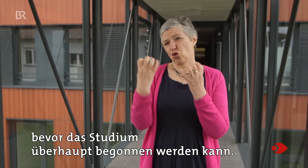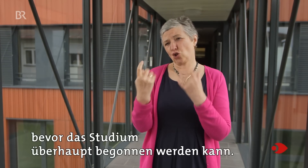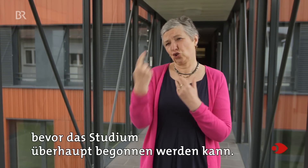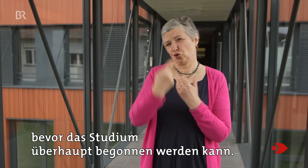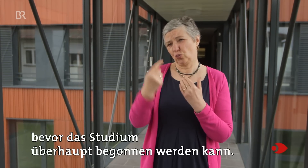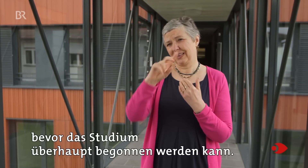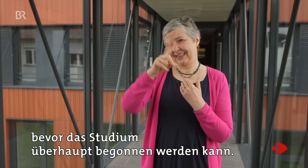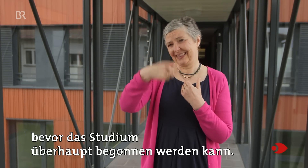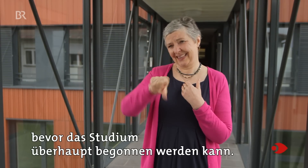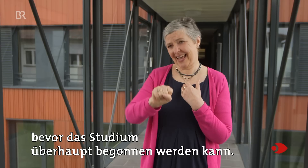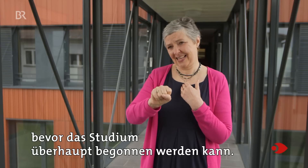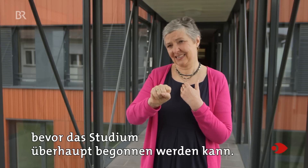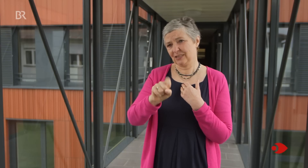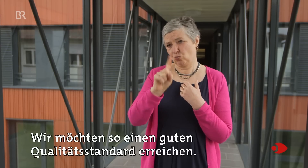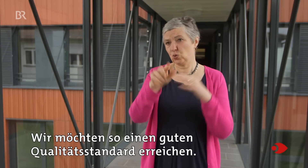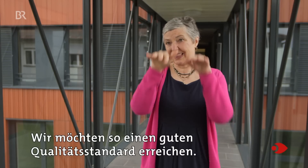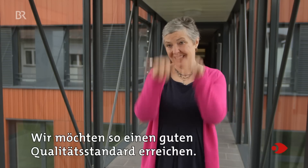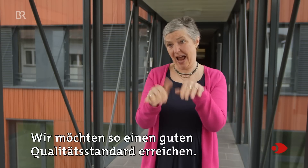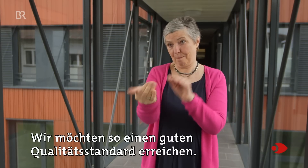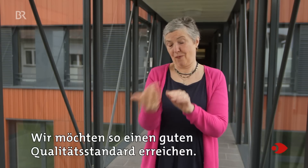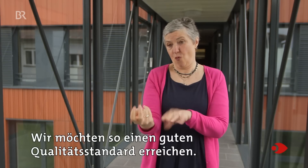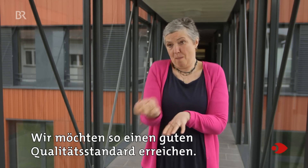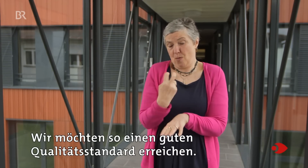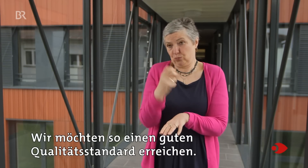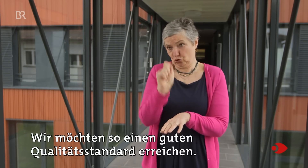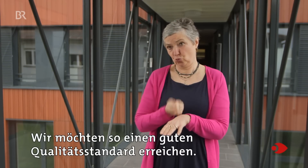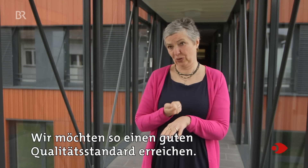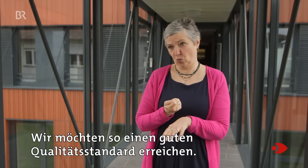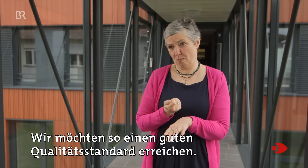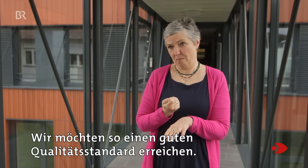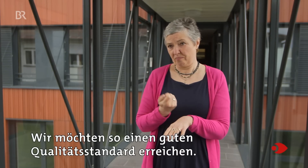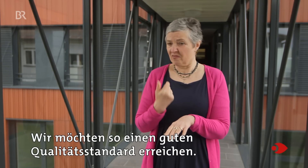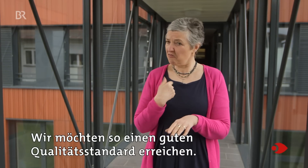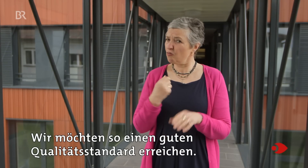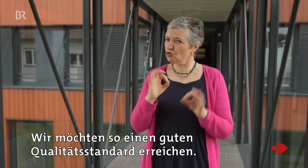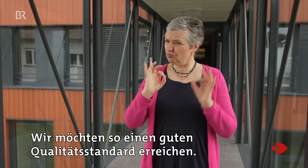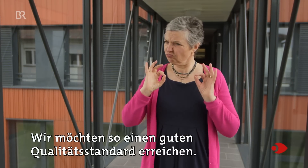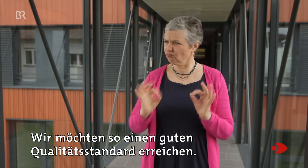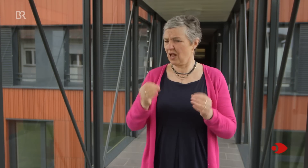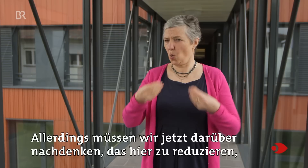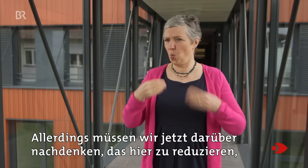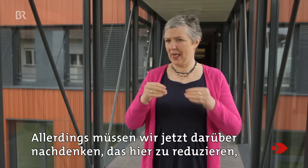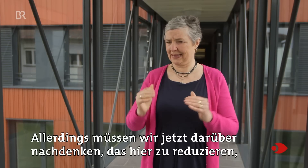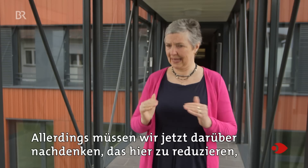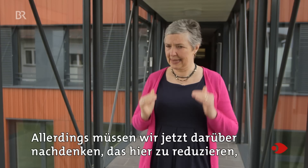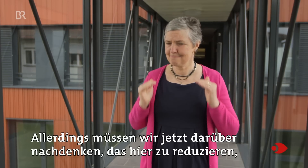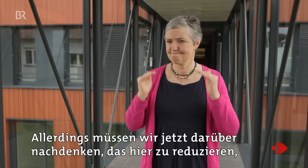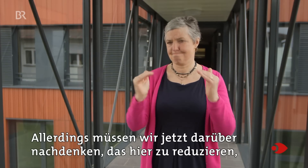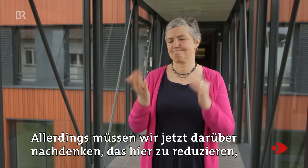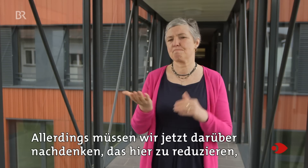überhaupt begonnen werden kann. Wir möchten so einen guten Qualitätsstandard erreichen. Allerdings müssen wir jetzt